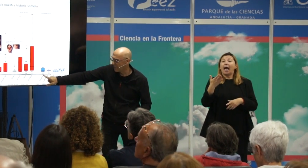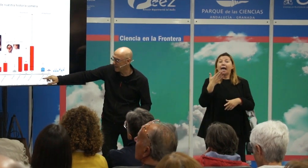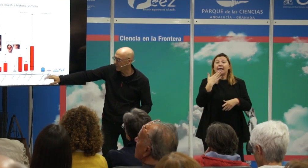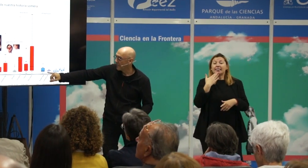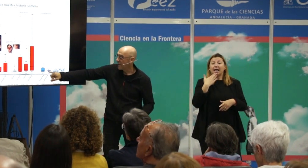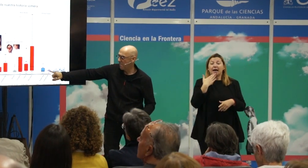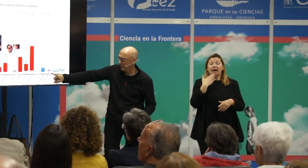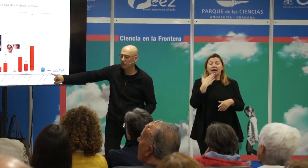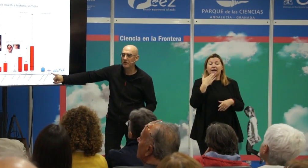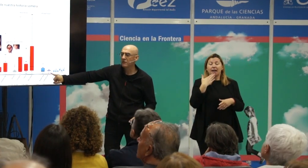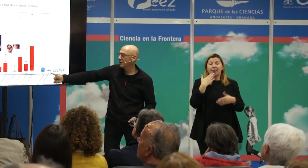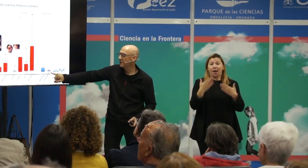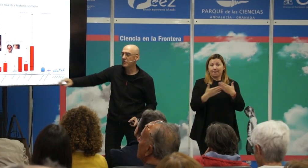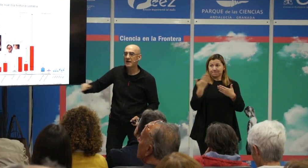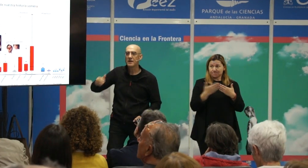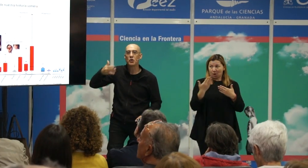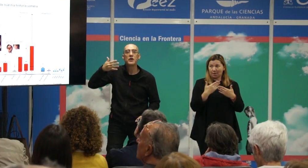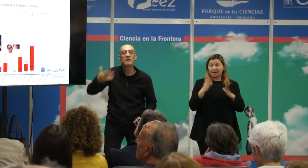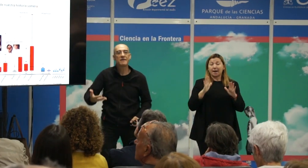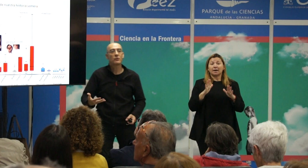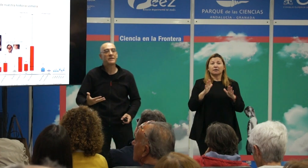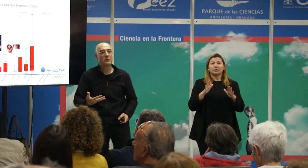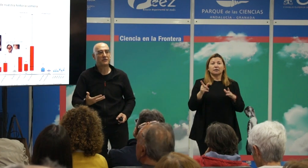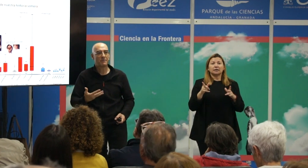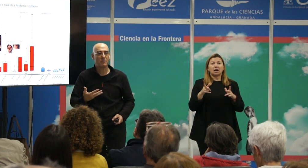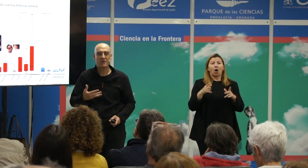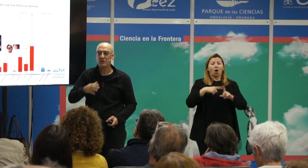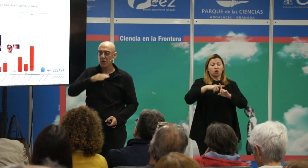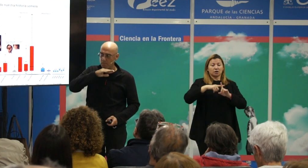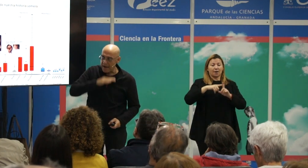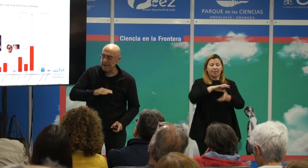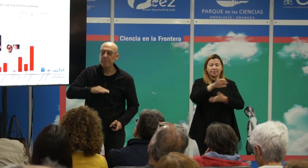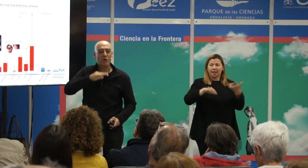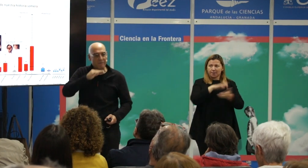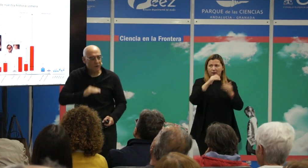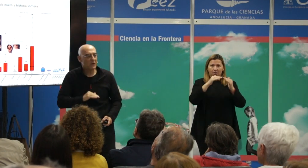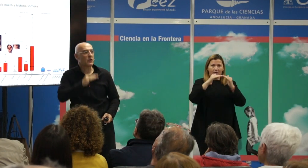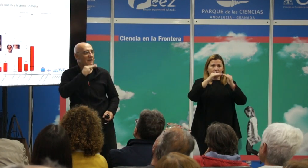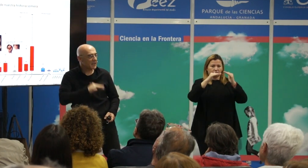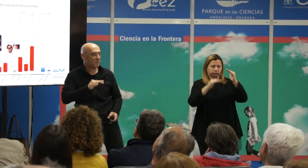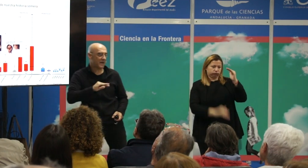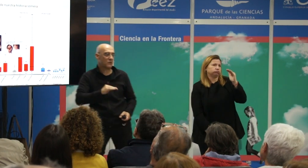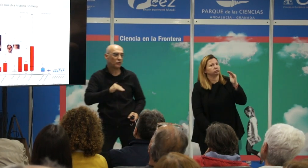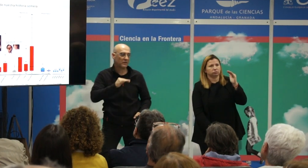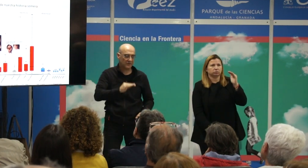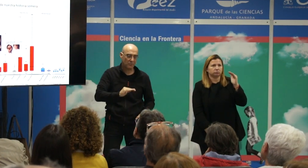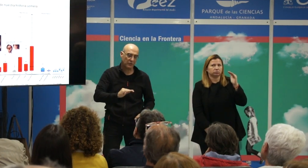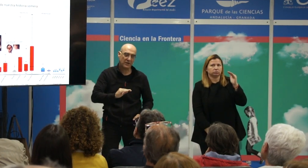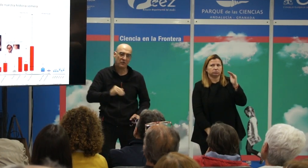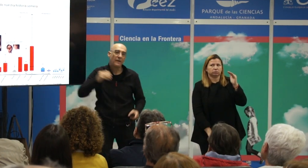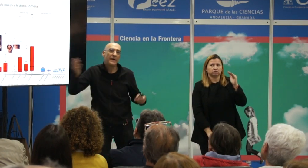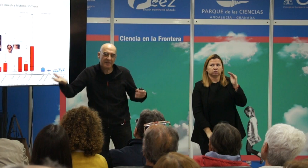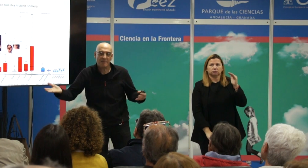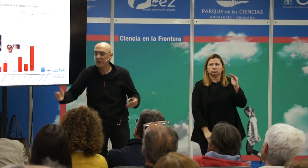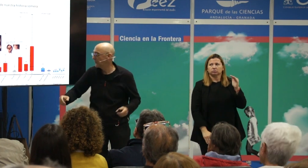en la edad moderna perdón pero sobre todo en contemporánea los niveles de violencia promedio bajan por debajo de lo que cabría esperar incluso de ese 2